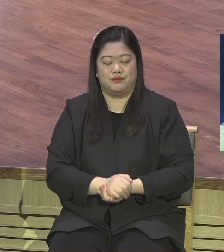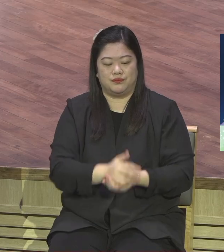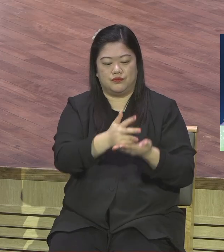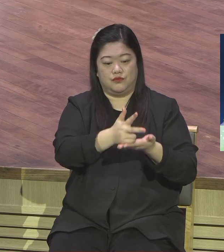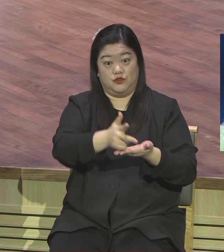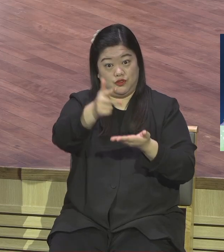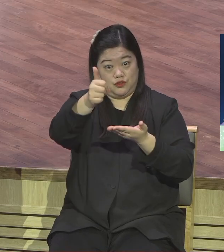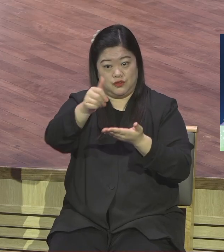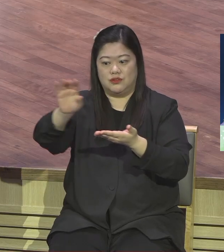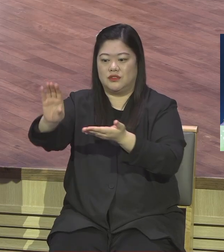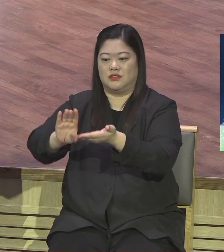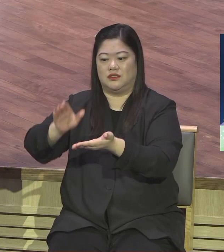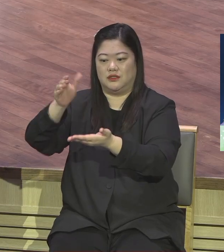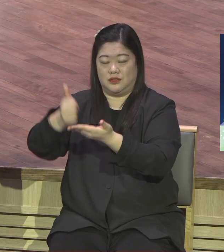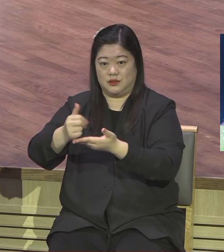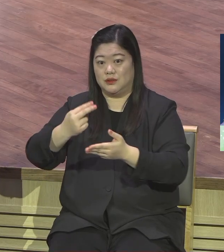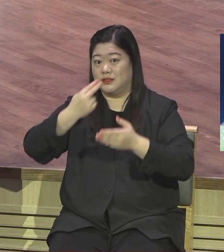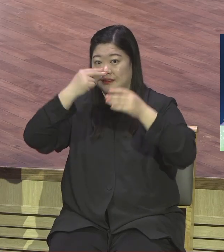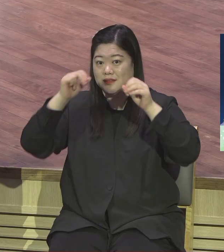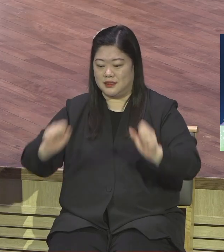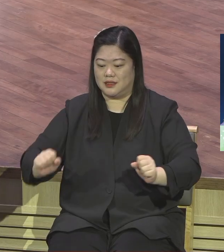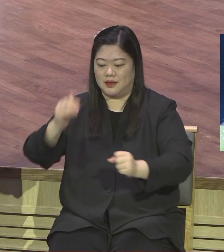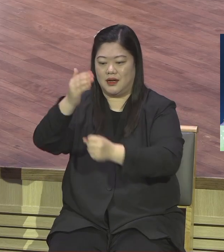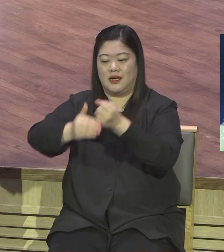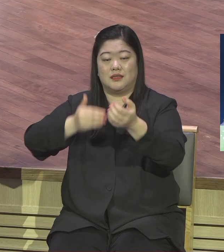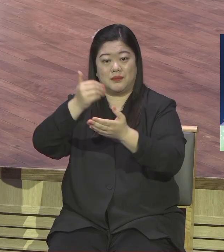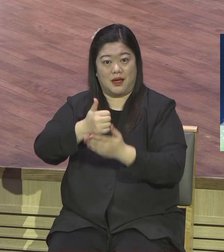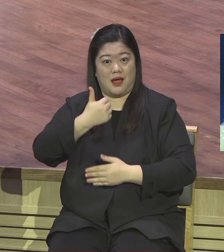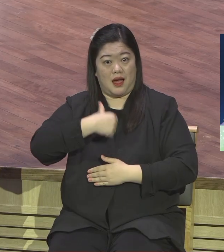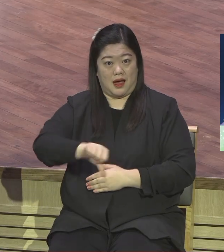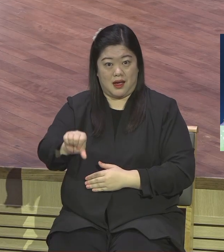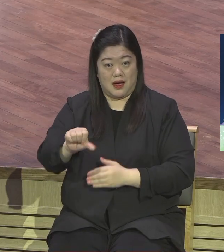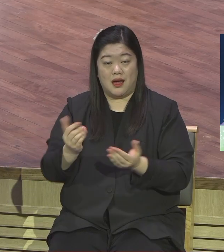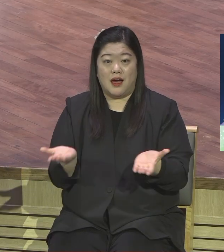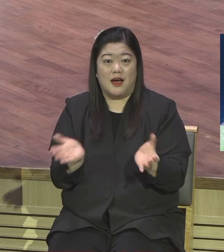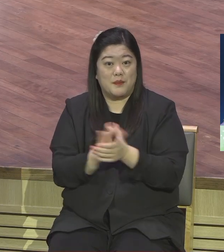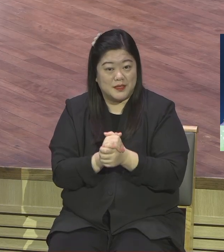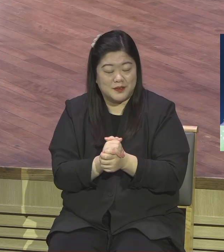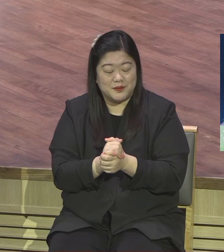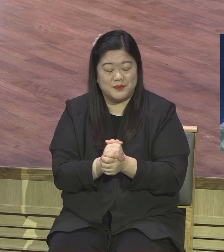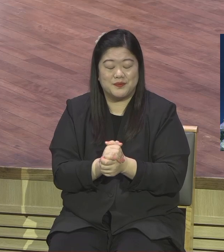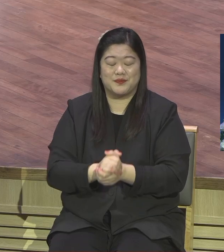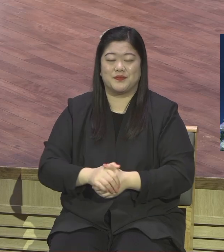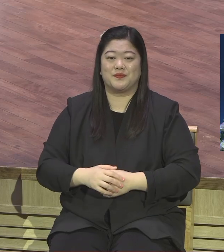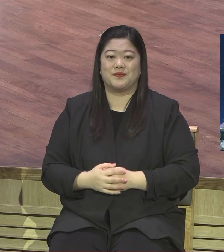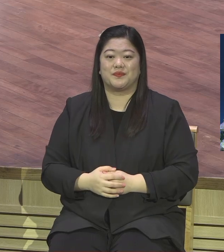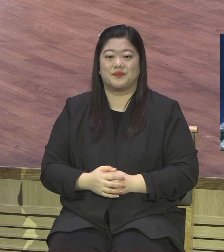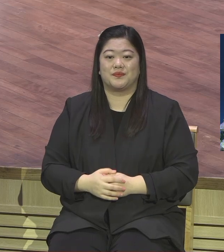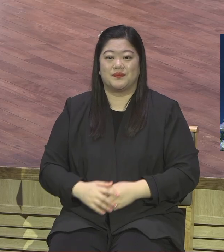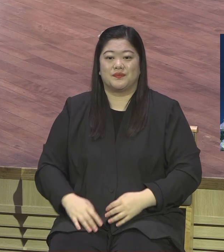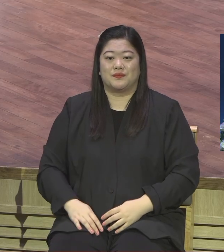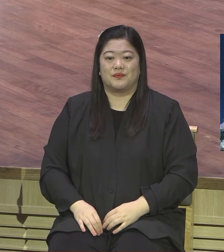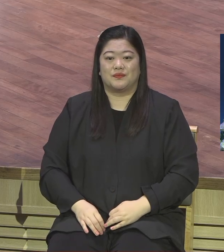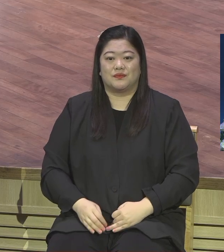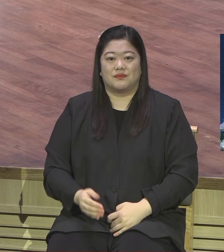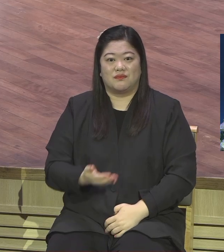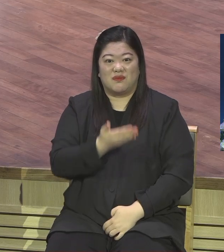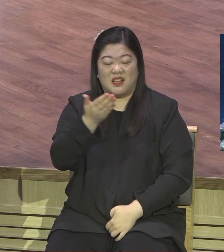그리스도시오 살아계신 하나님의 아들이십니다. 아멘. 마스크 썼다고 말 안하면 안 돼요.